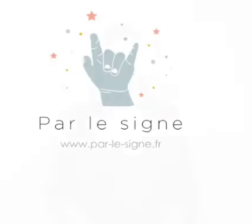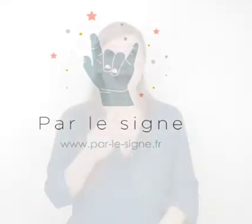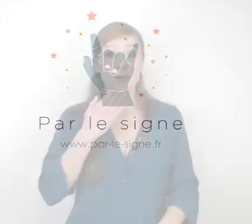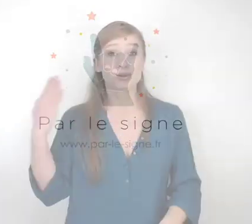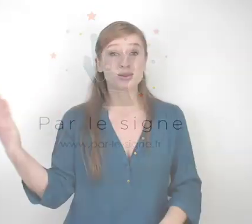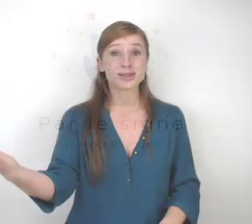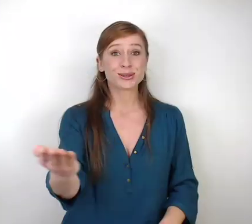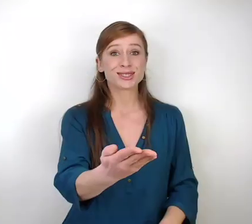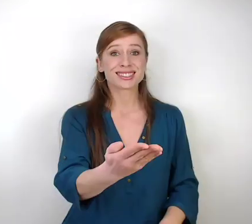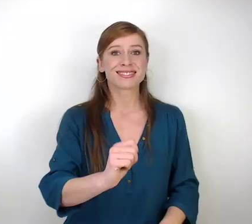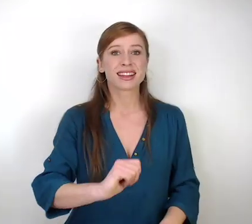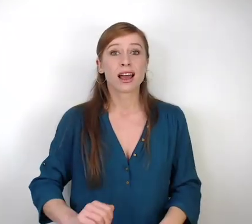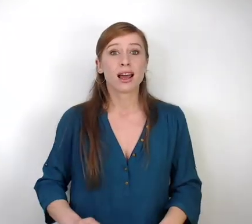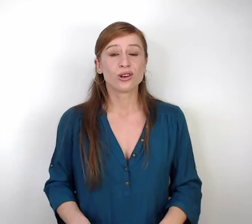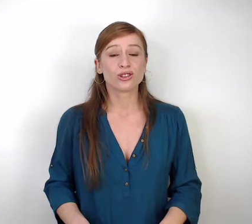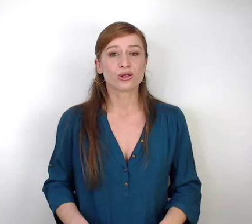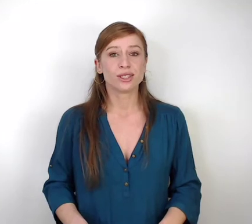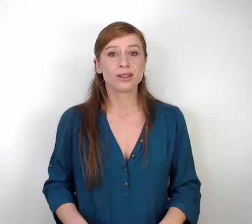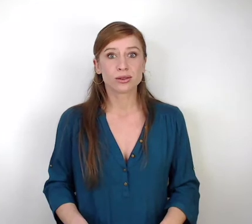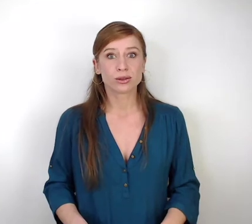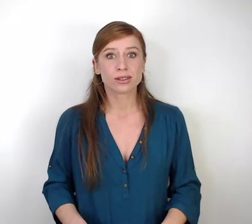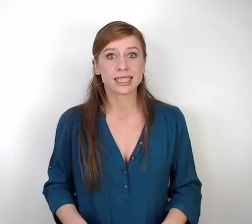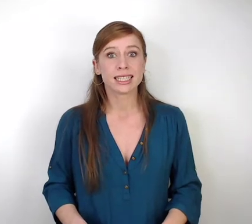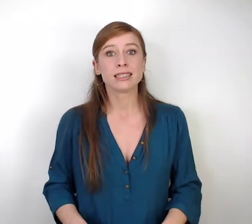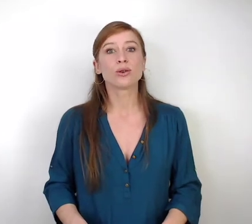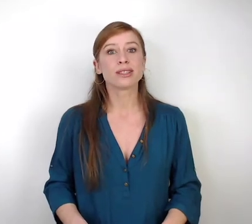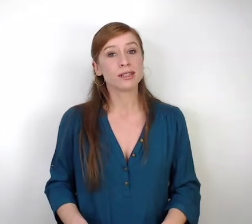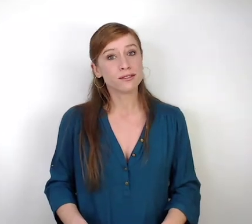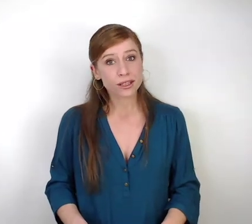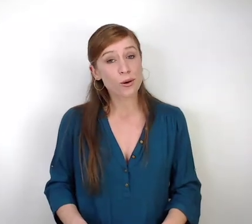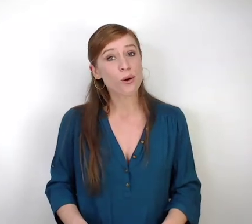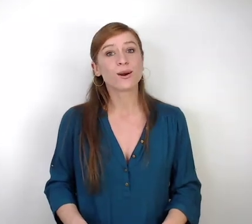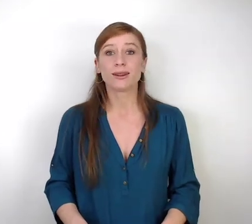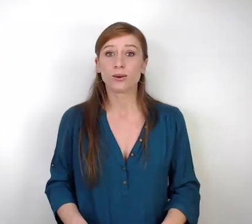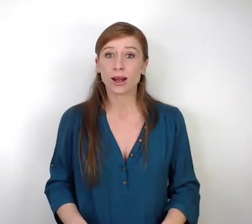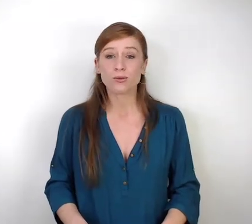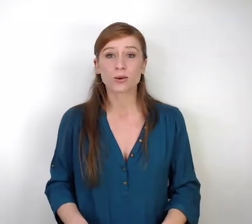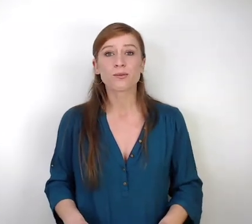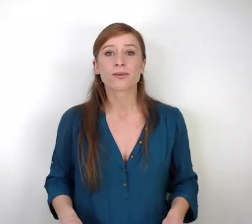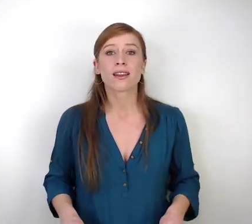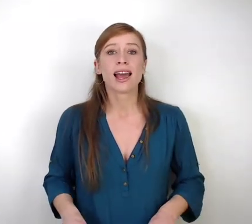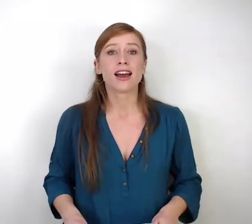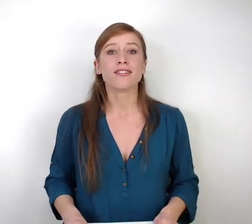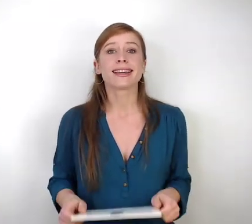Bonjour à tous, aujourd'hui une lecture signée sur le thème des vêtements et de l'habillement avec